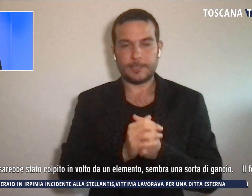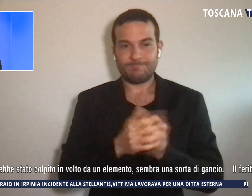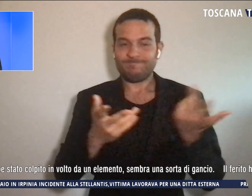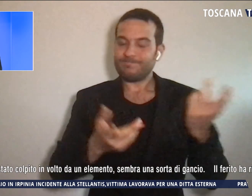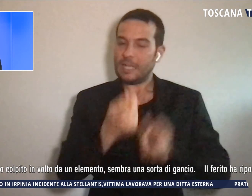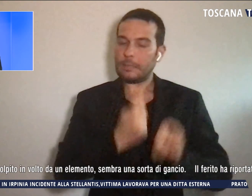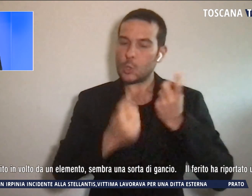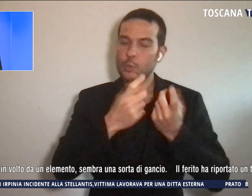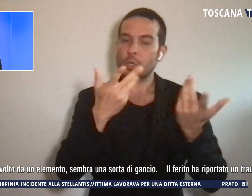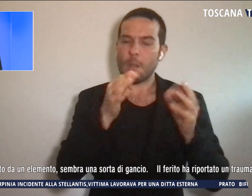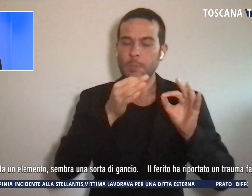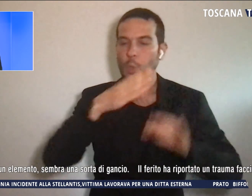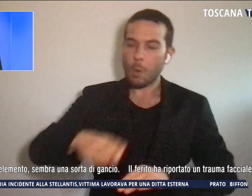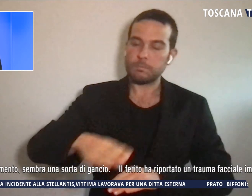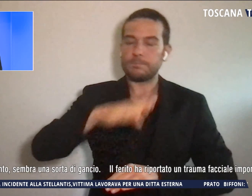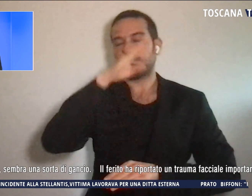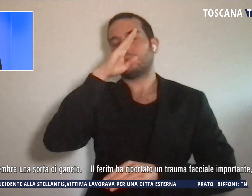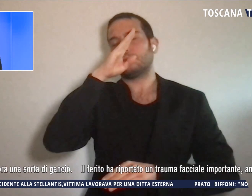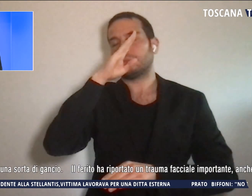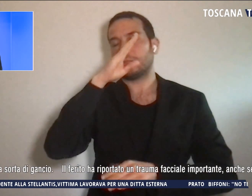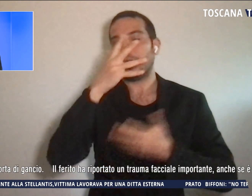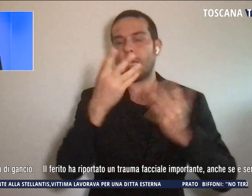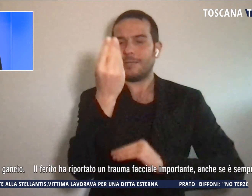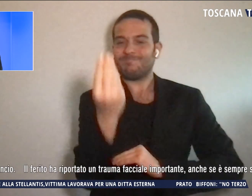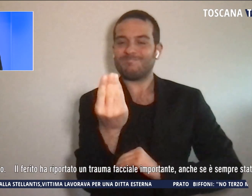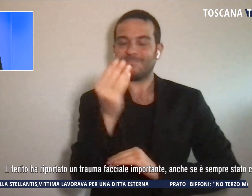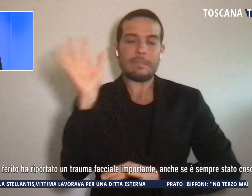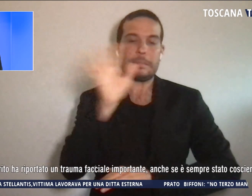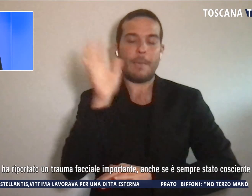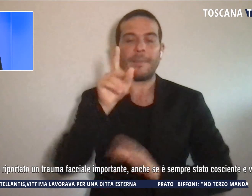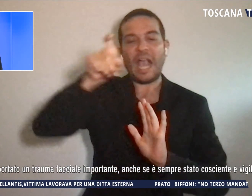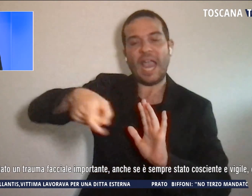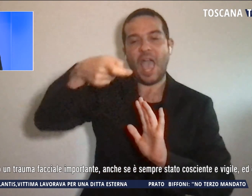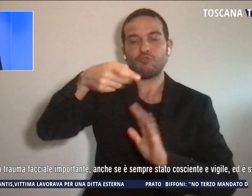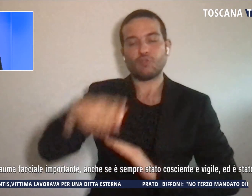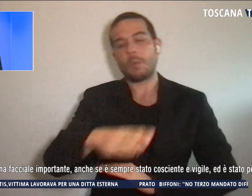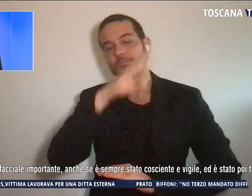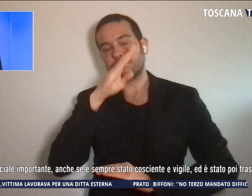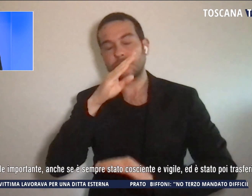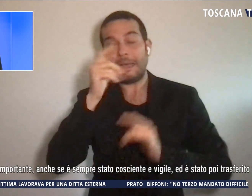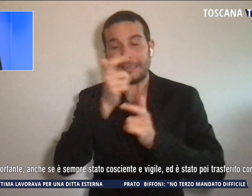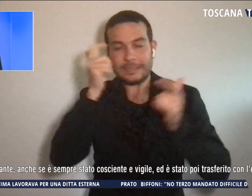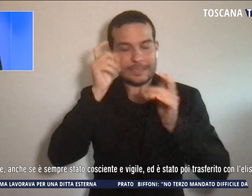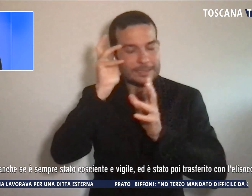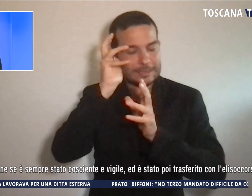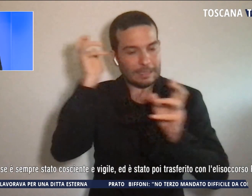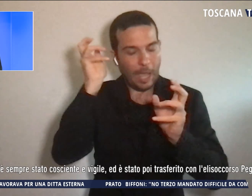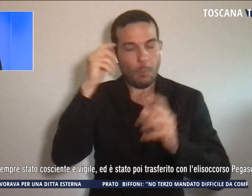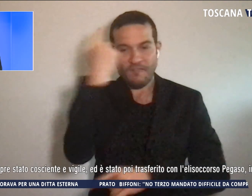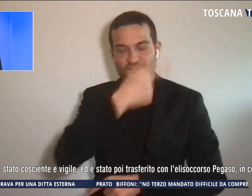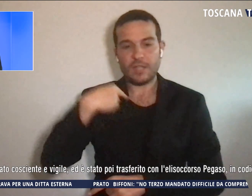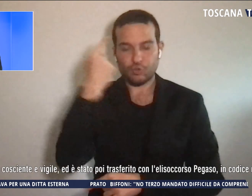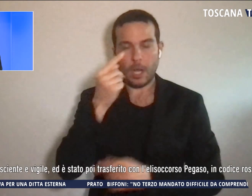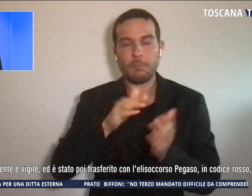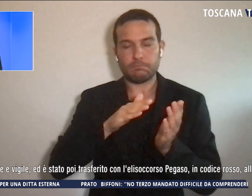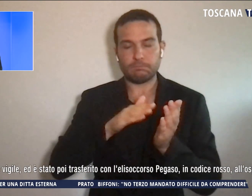al volto da un elemento, sembra una sorta di gancio. Il ferito ha riportato un trauma facciale importante, anche se